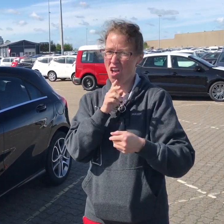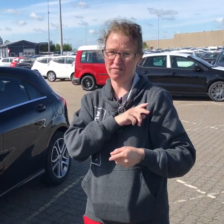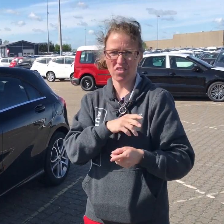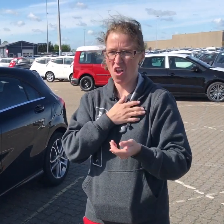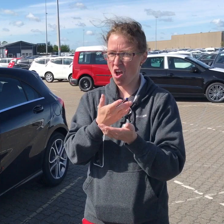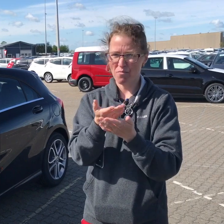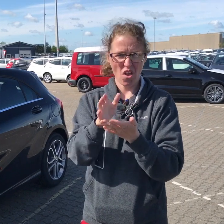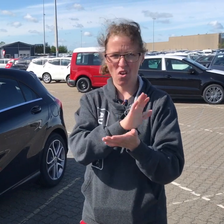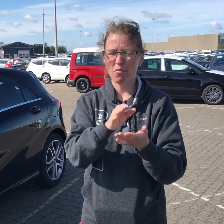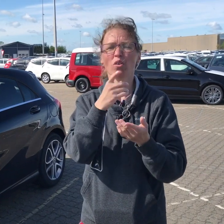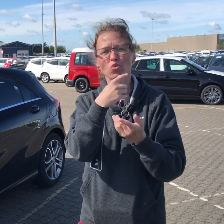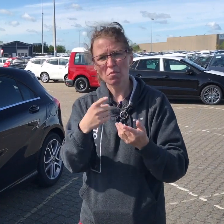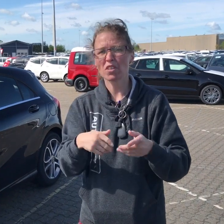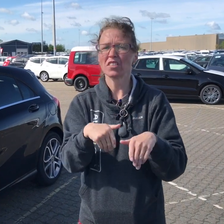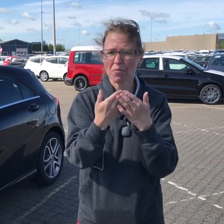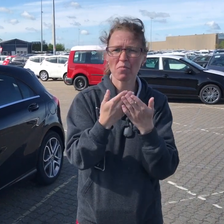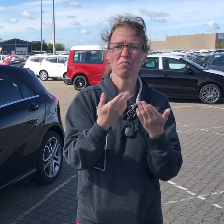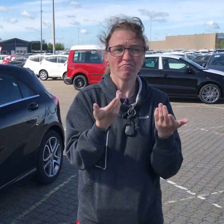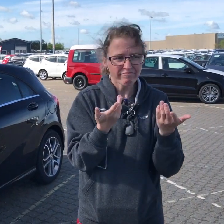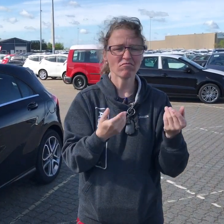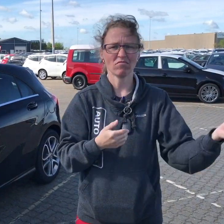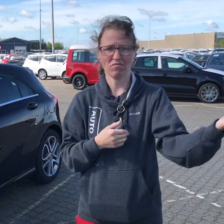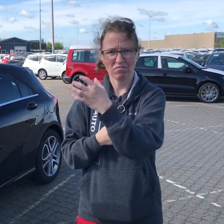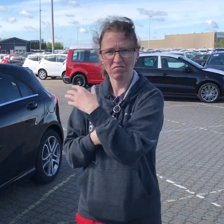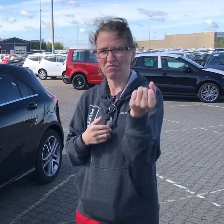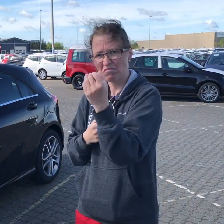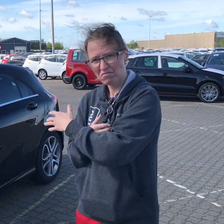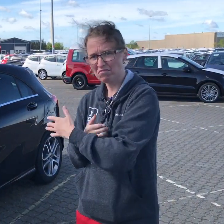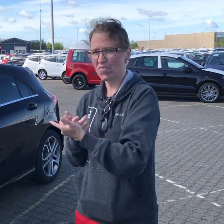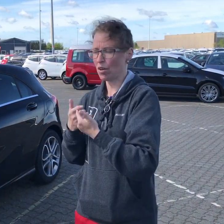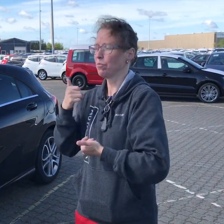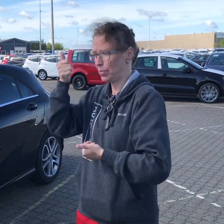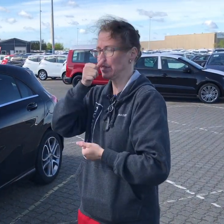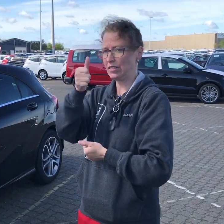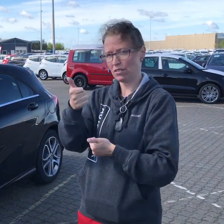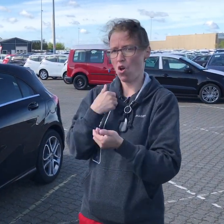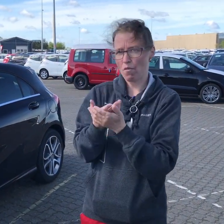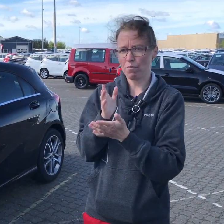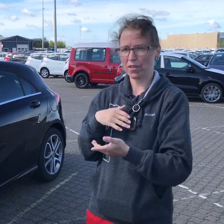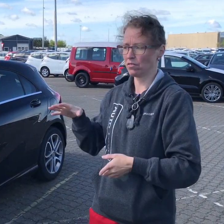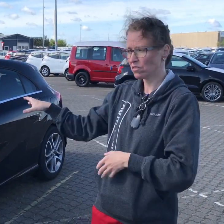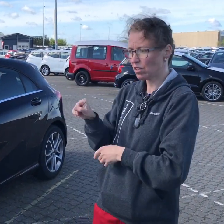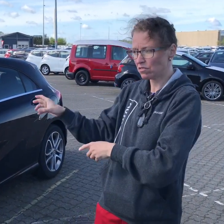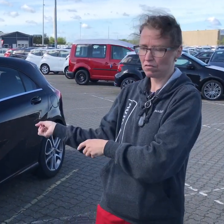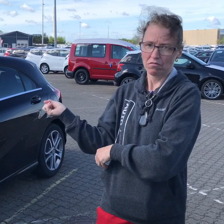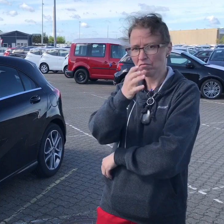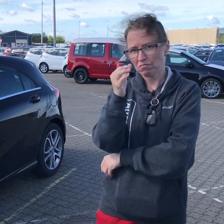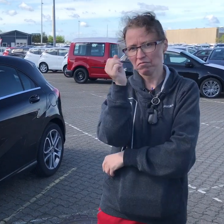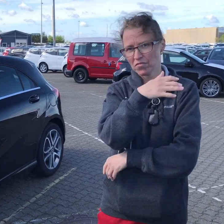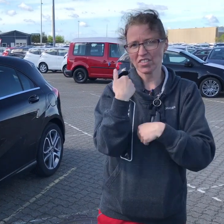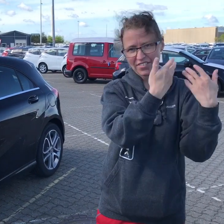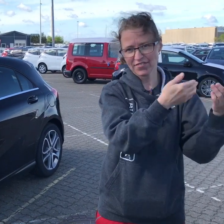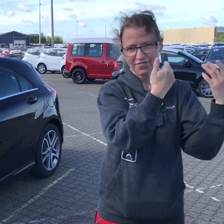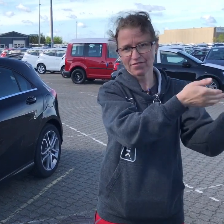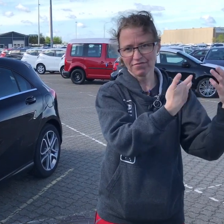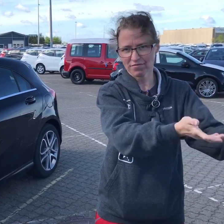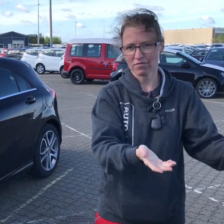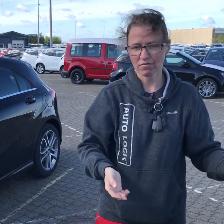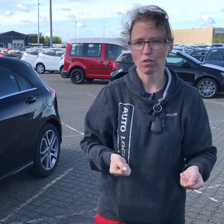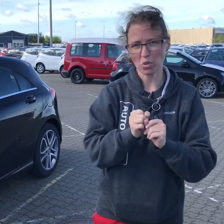Det er ikke mit ansvar at sætte bilerne på plads igen, men nogle gange hjælper jeg med det. Men min primære opgave er at hente dem og levere dem.